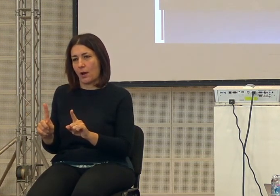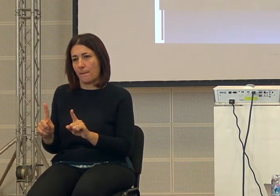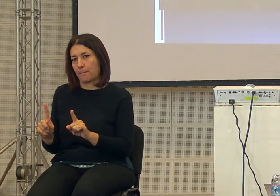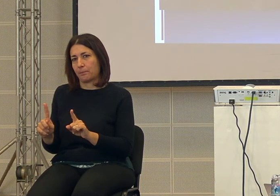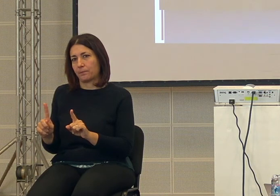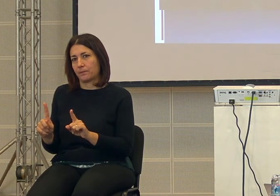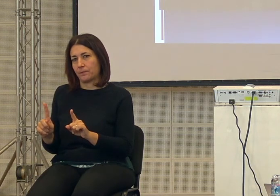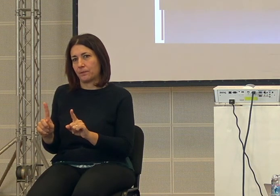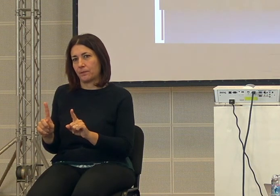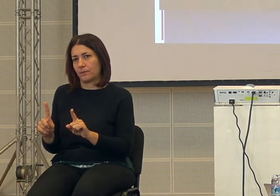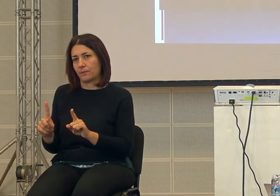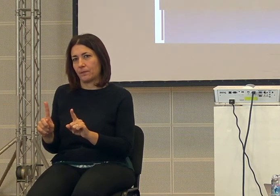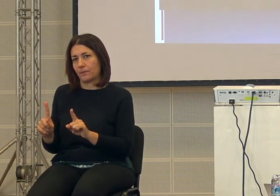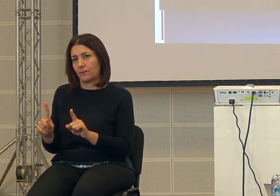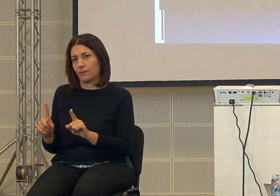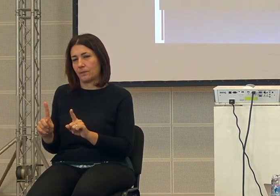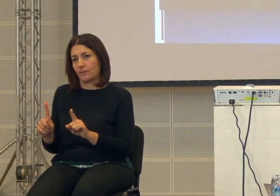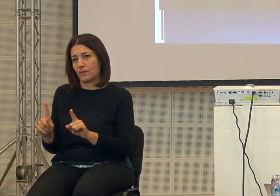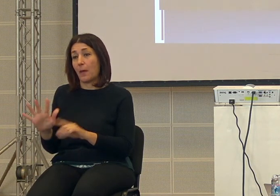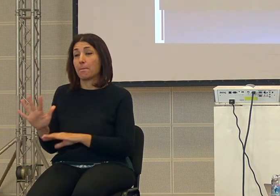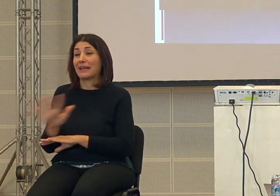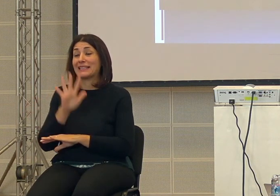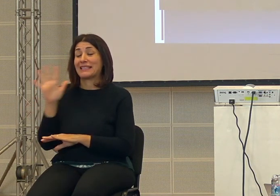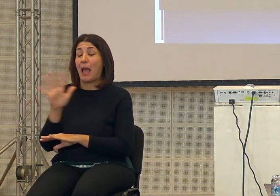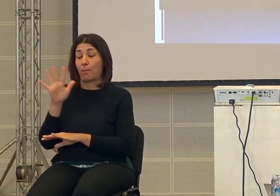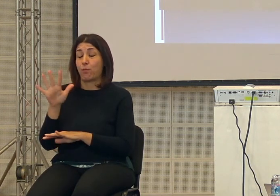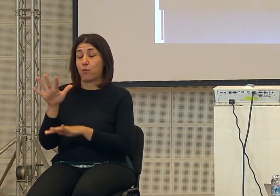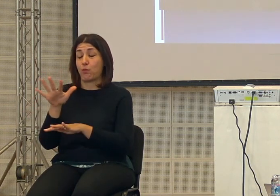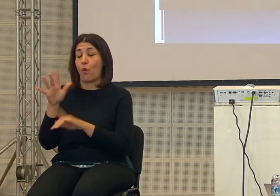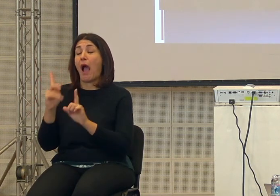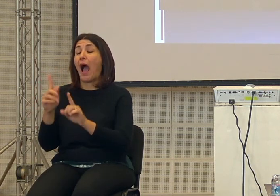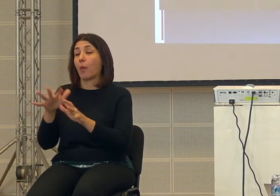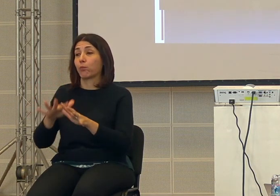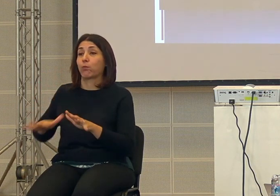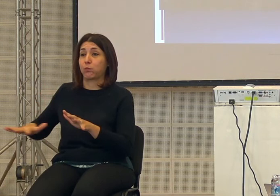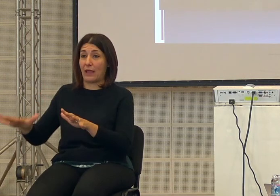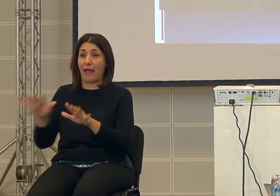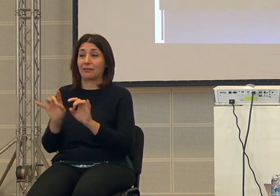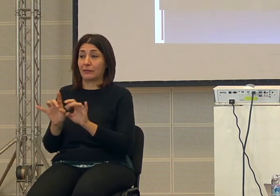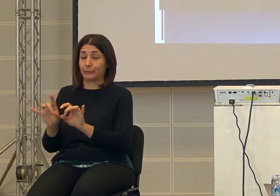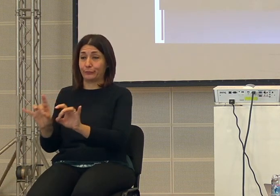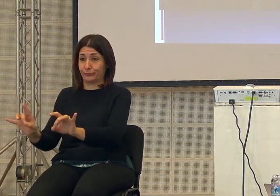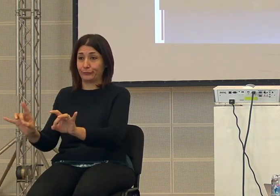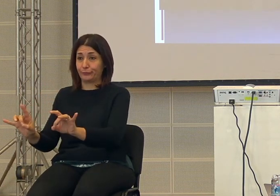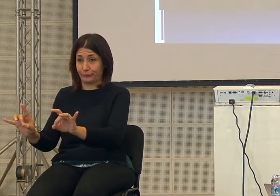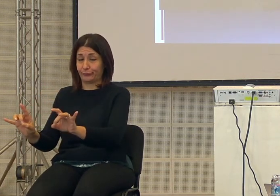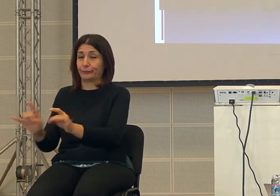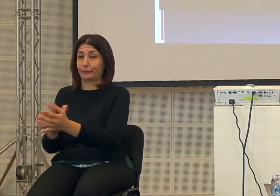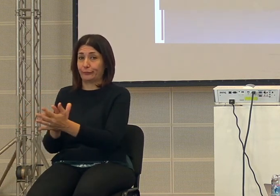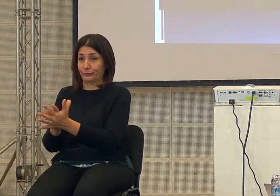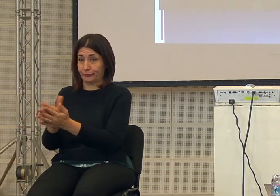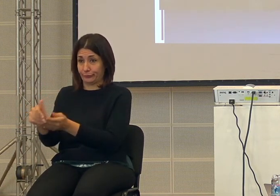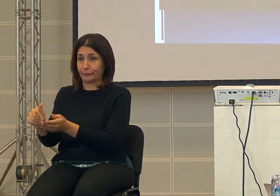tutto il deterioramento ambientale cioè questa cosa è pagata con un